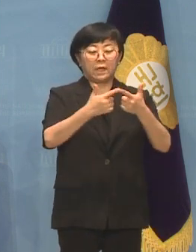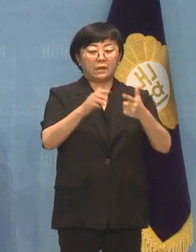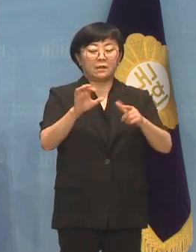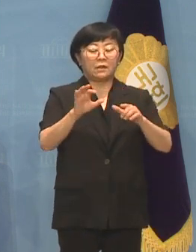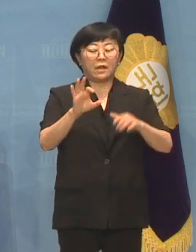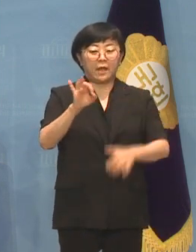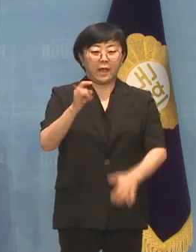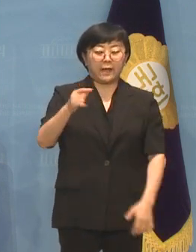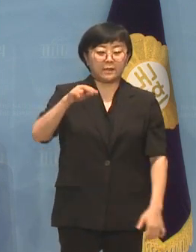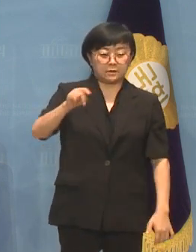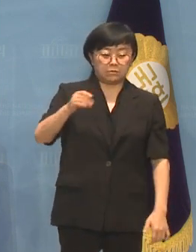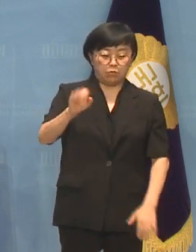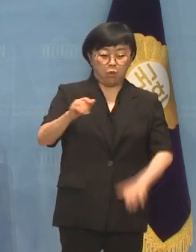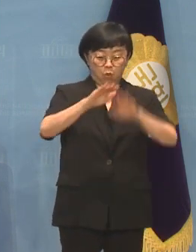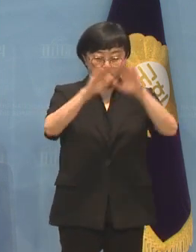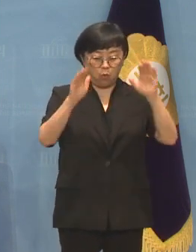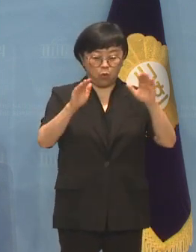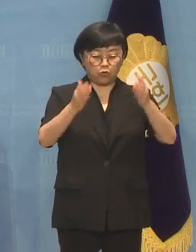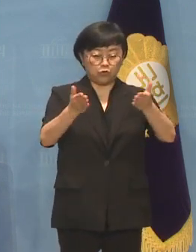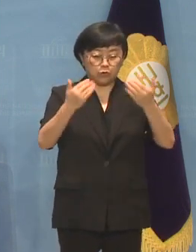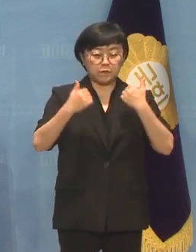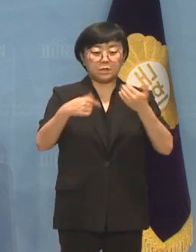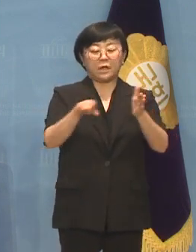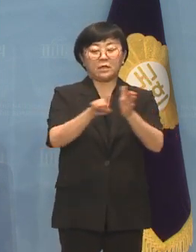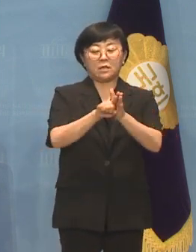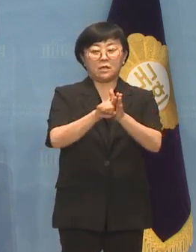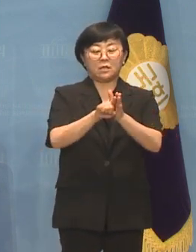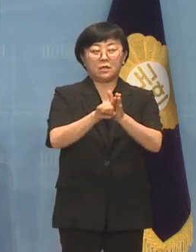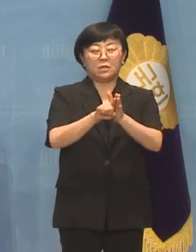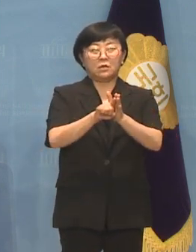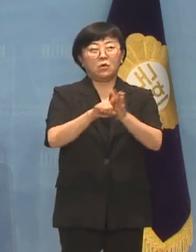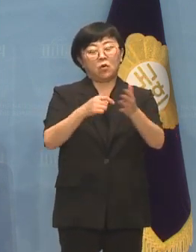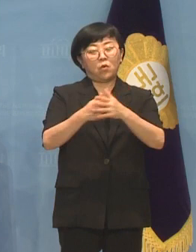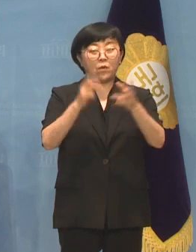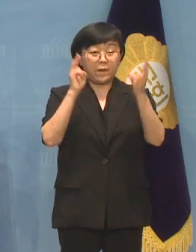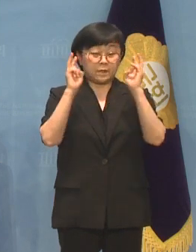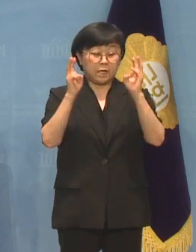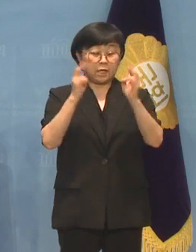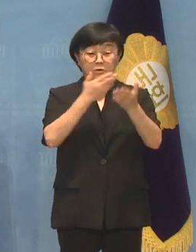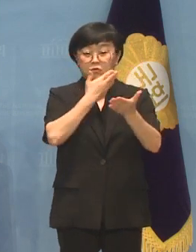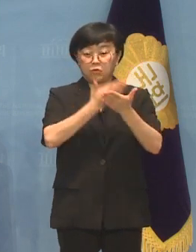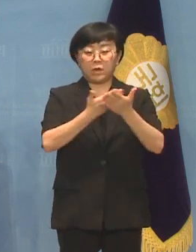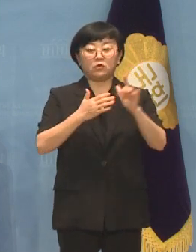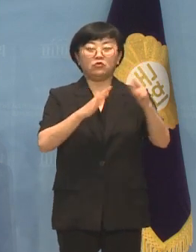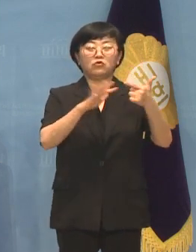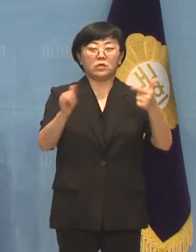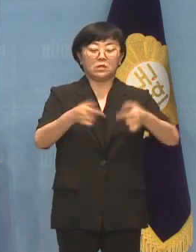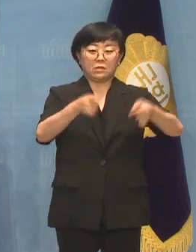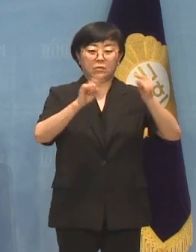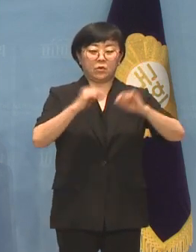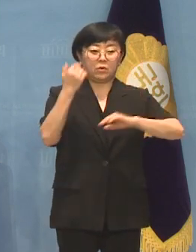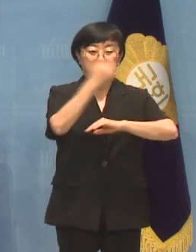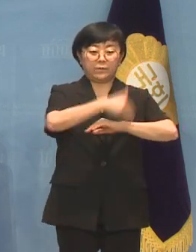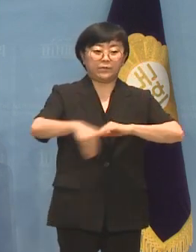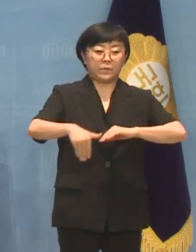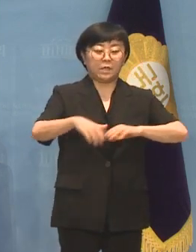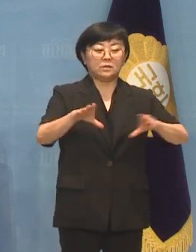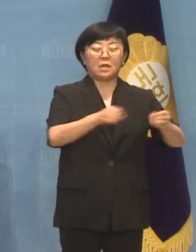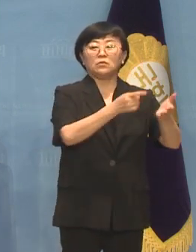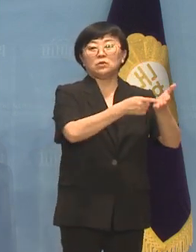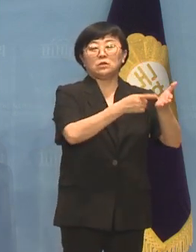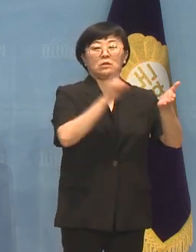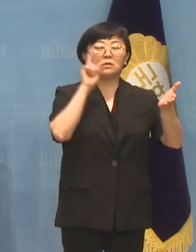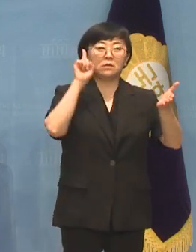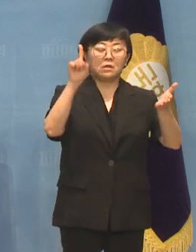위한 중요기업 6인이 참석할 예정입니다 이강재 국회사무총장은